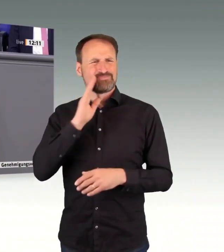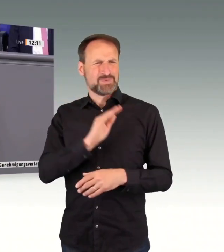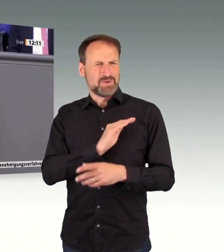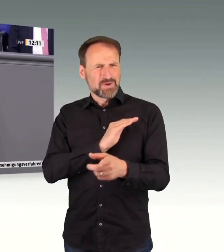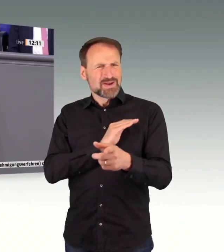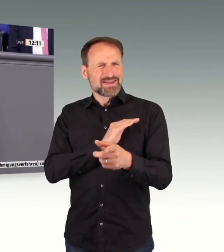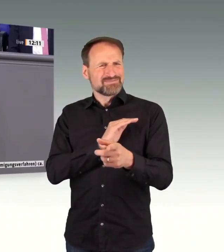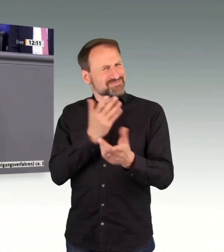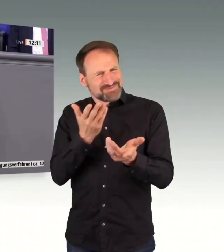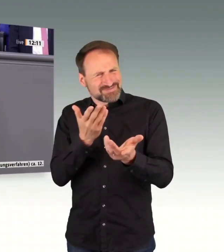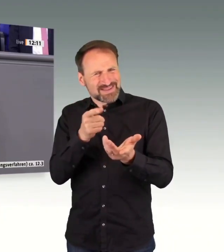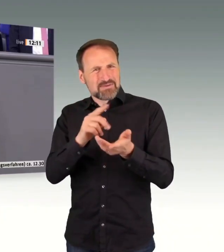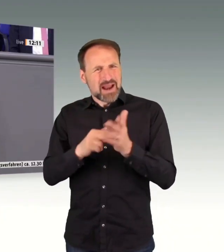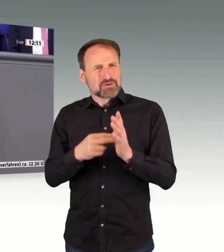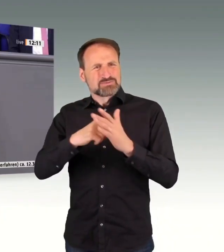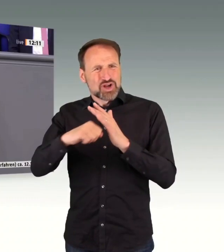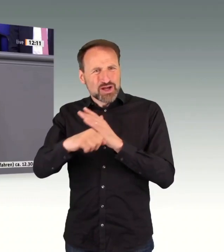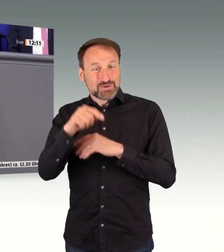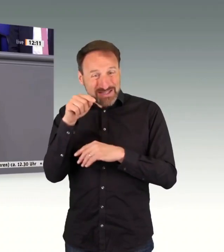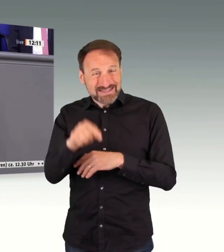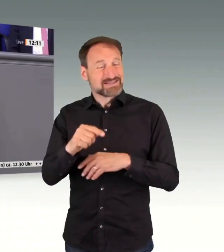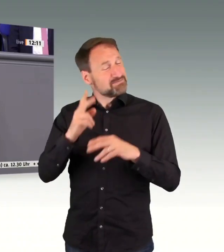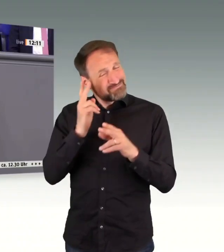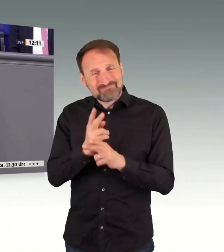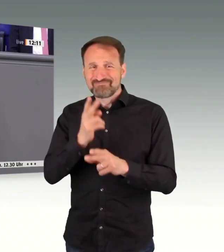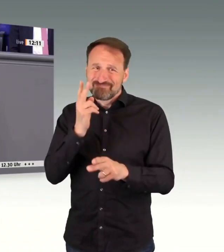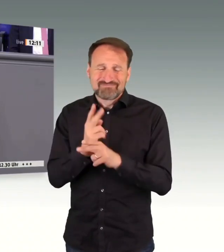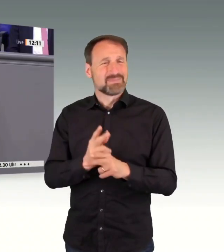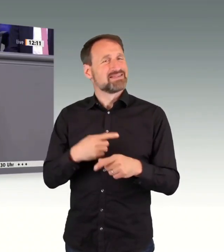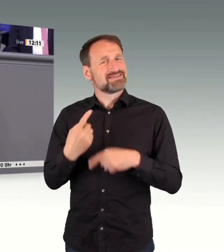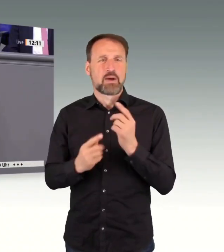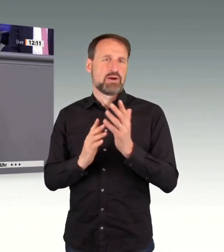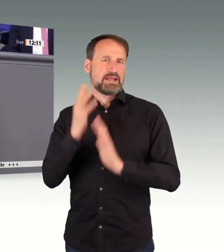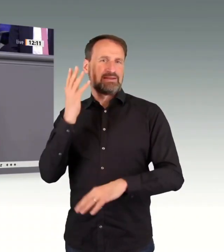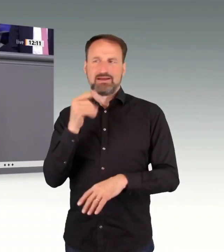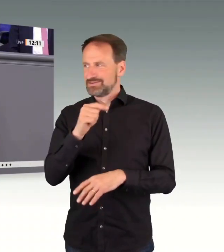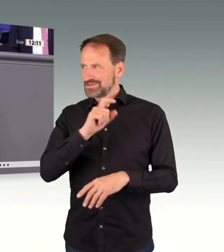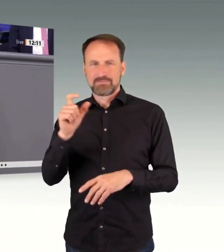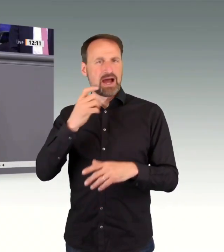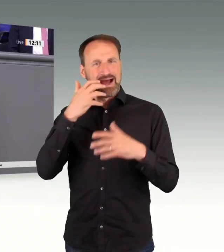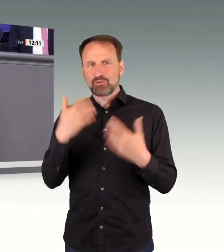schlicht und einfach die Wahrheit. Und ich bin auch davon überzeugt, das ist ein Gemeinschaftsprojekt,